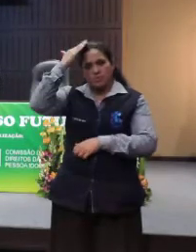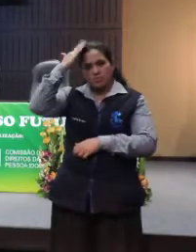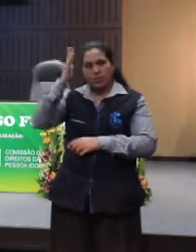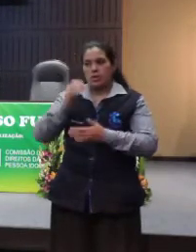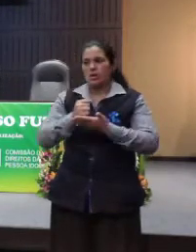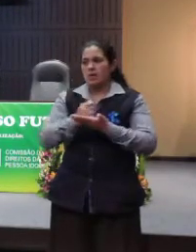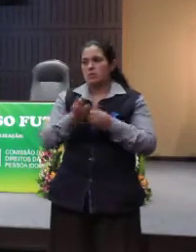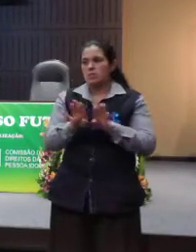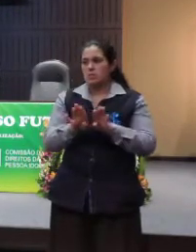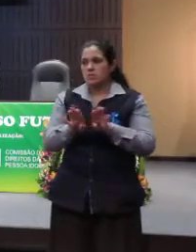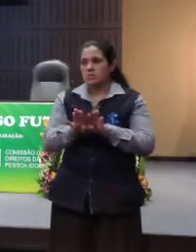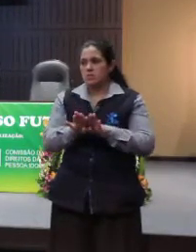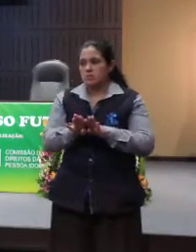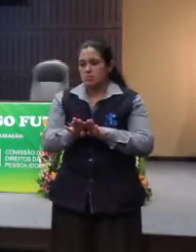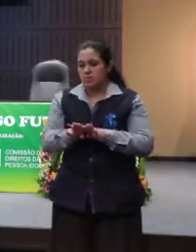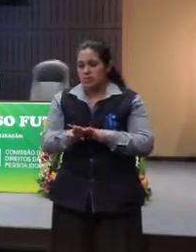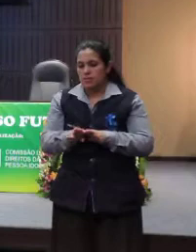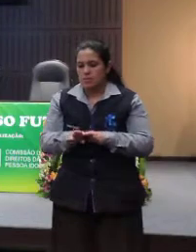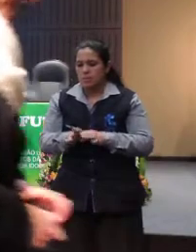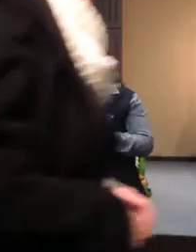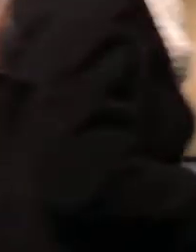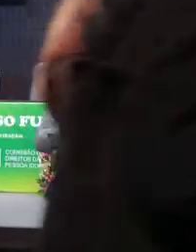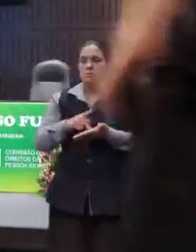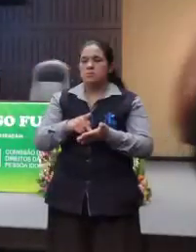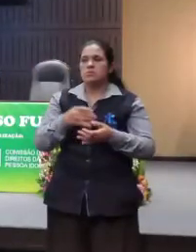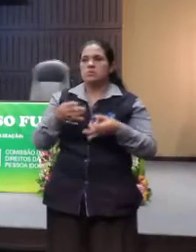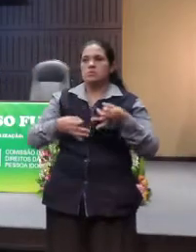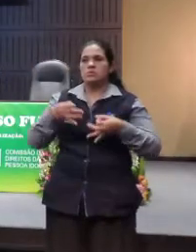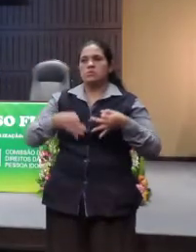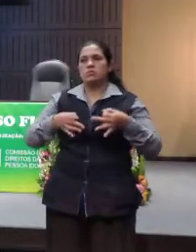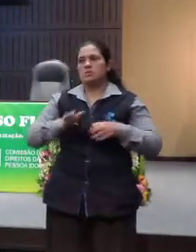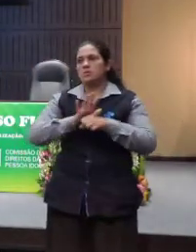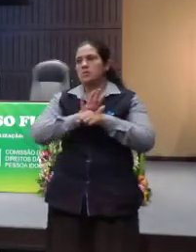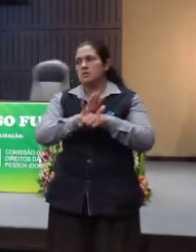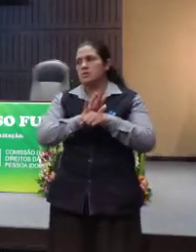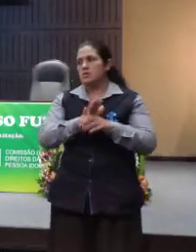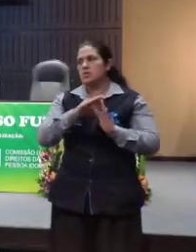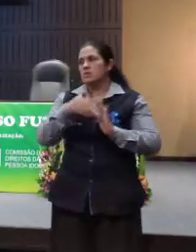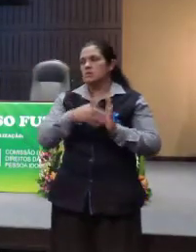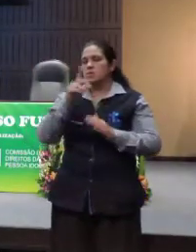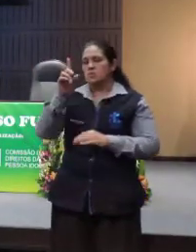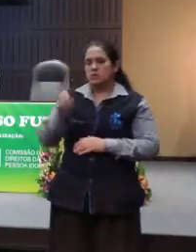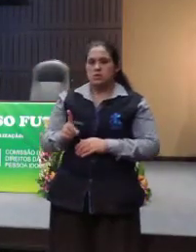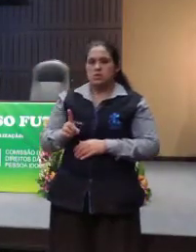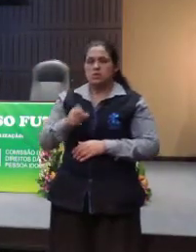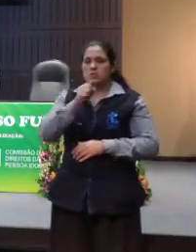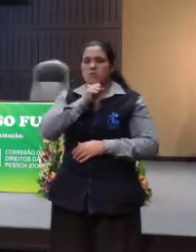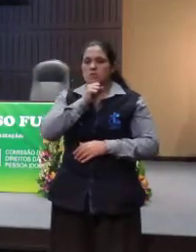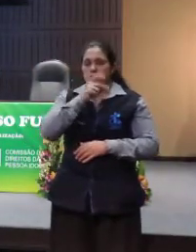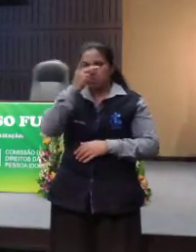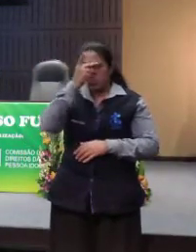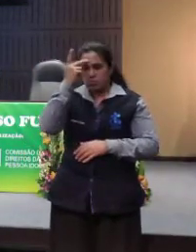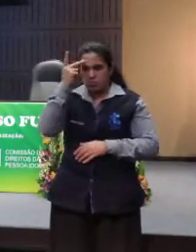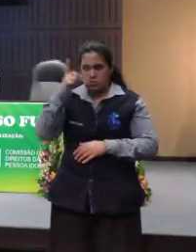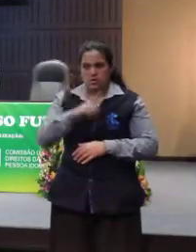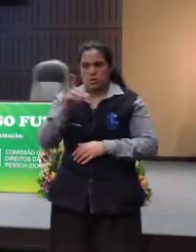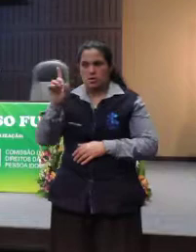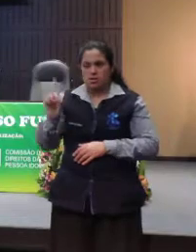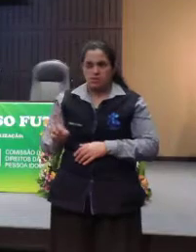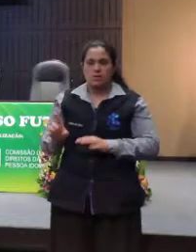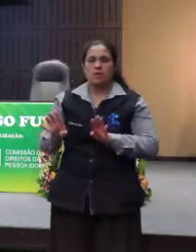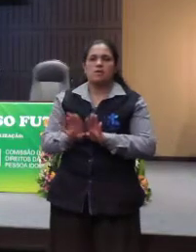Centro de Apoio Operacional da sua promotora de justiça, de defesa, dos direitos do idoso e da pessoa com deficiência.